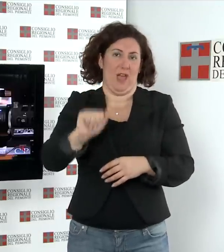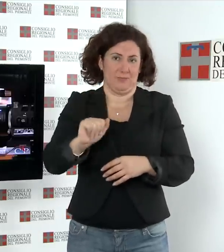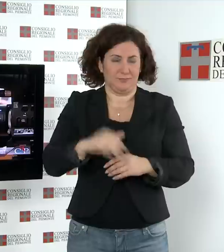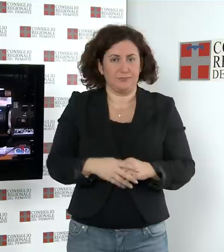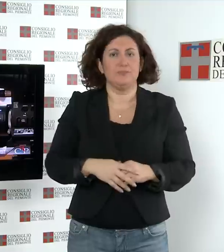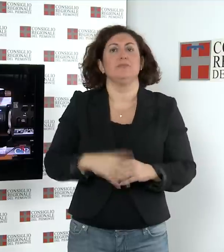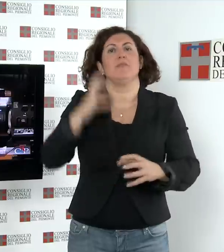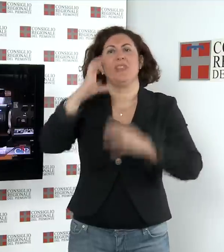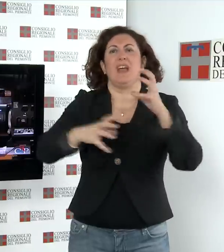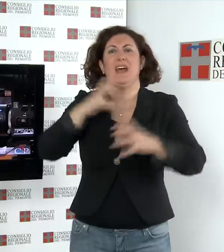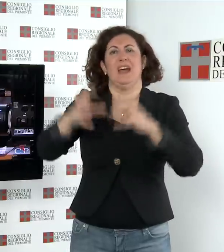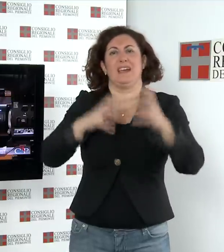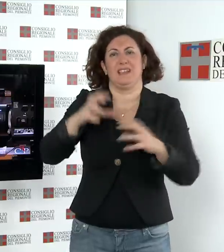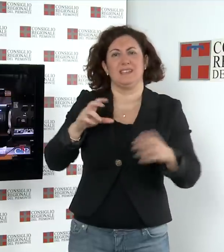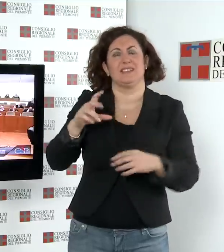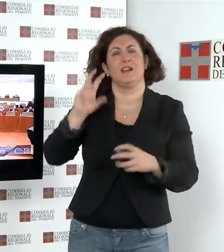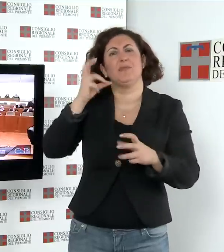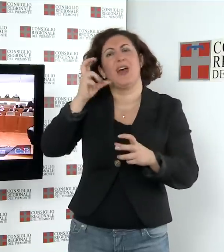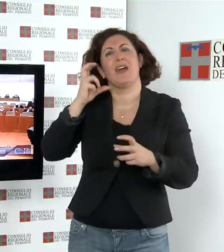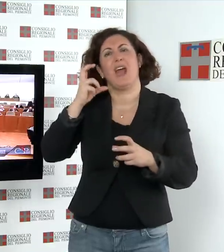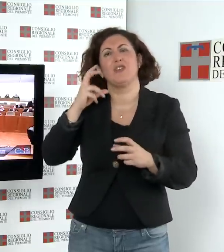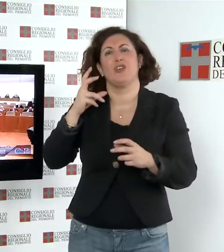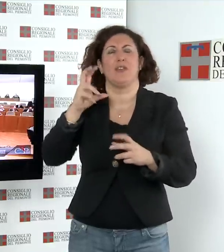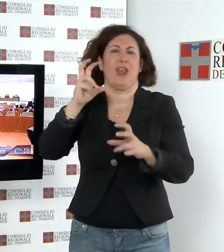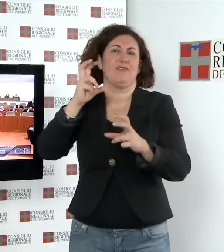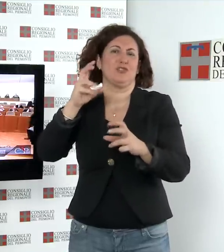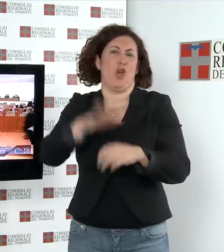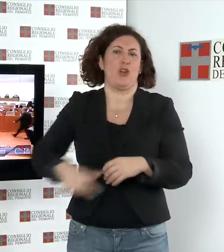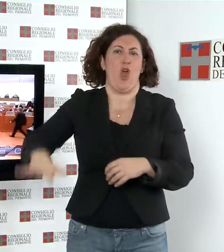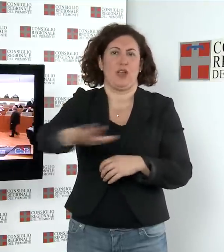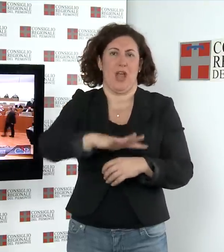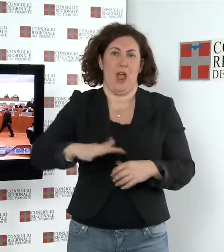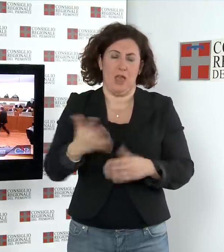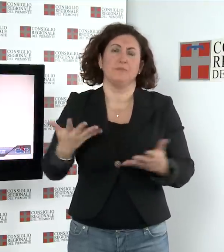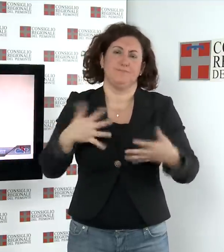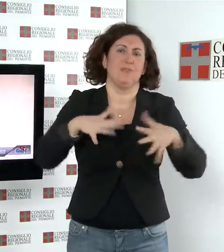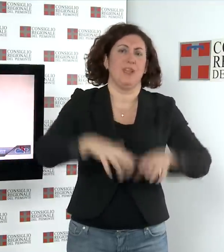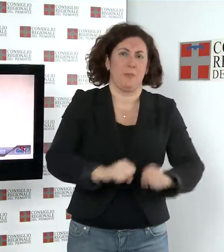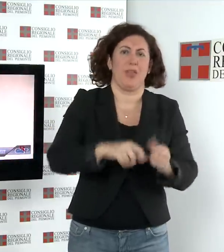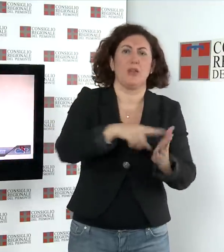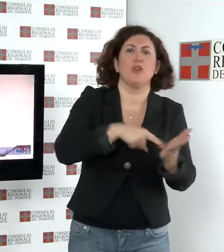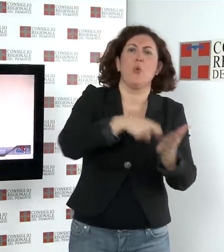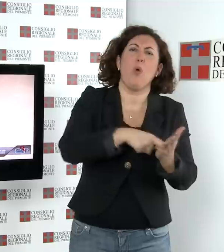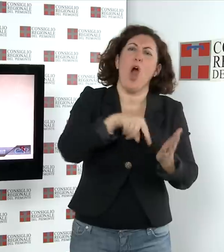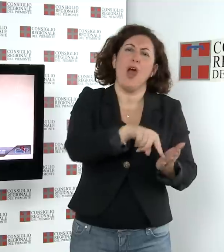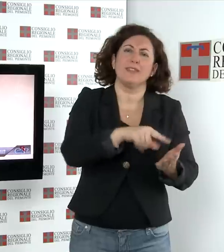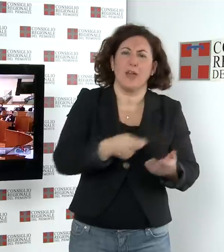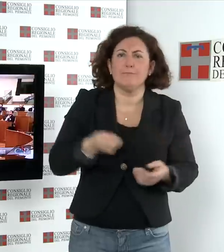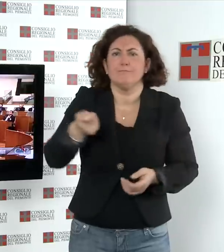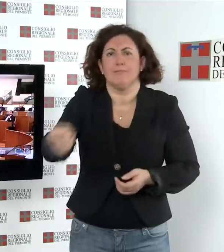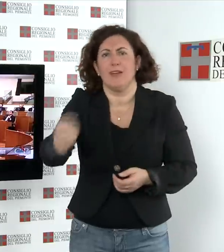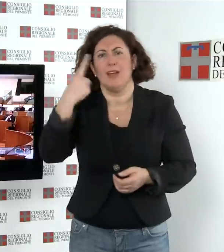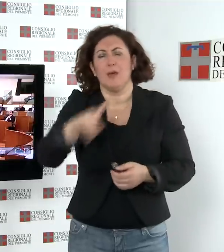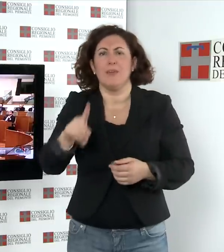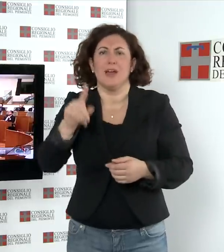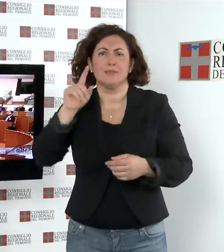Impegno a riservare al sistema televisivo locale una quota delle risorse destinate alla comunicazione e un sollecito al Governo